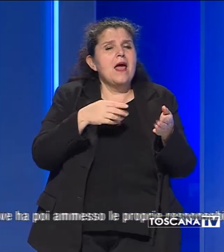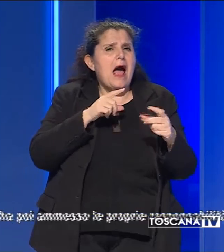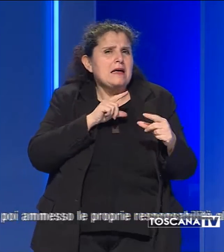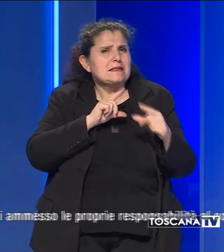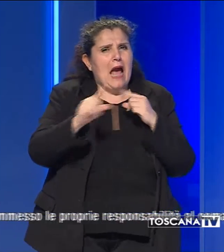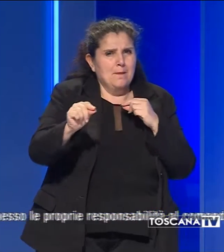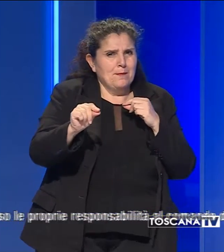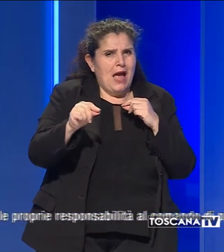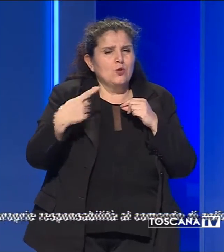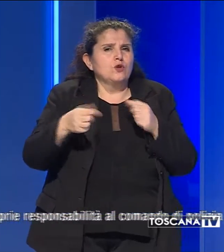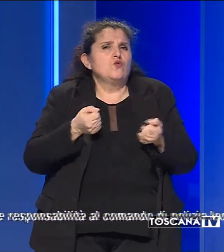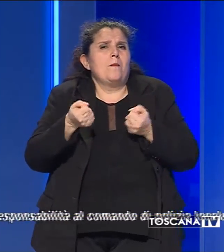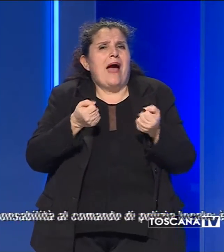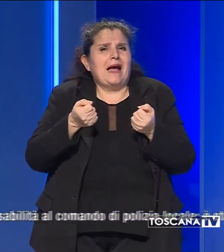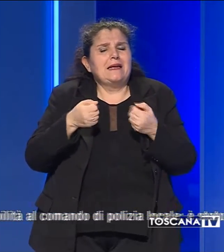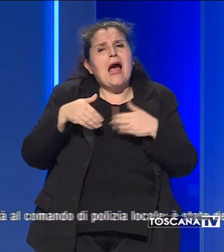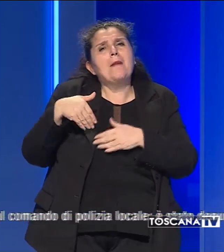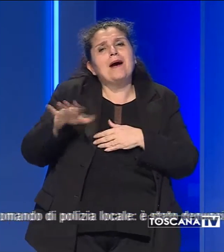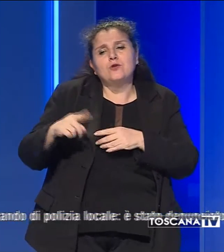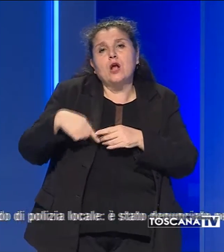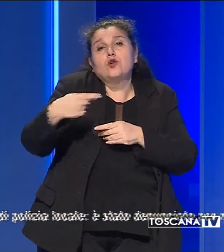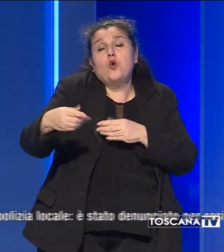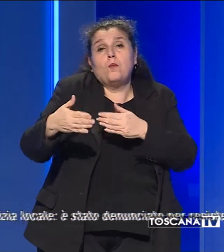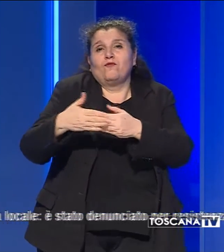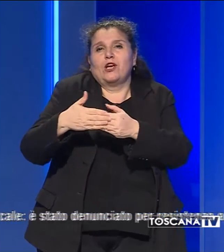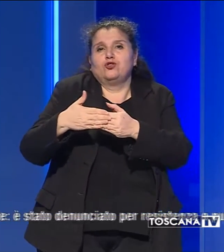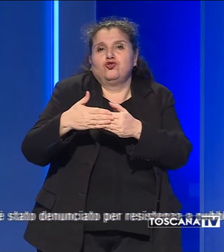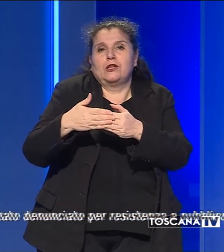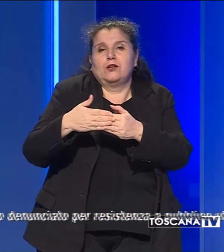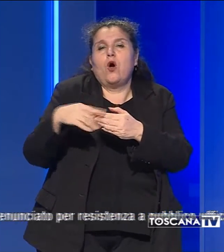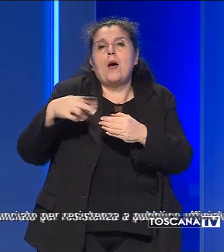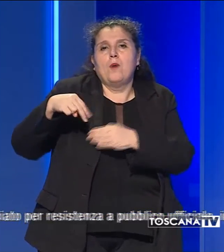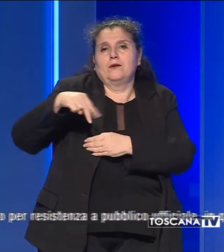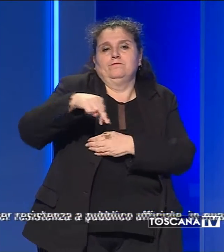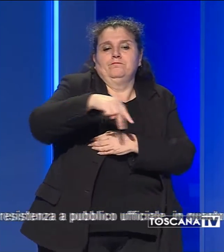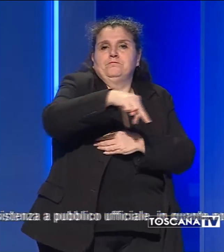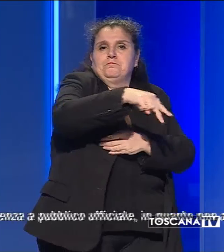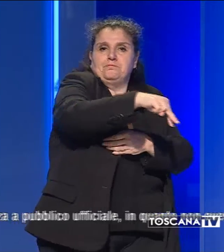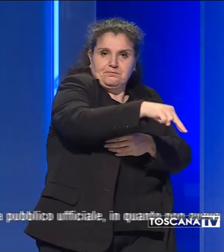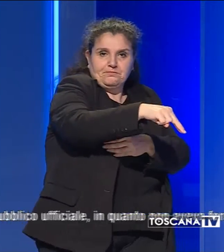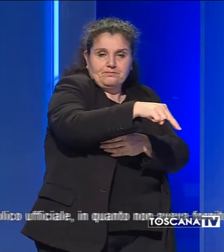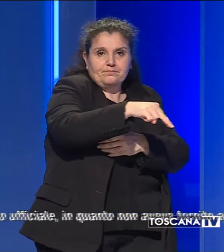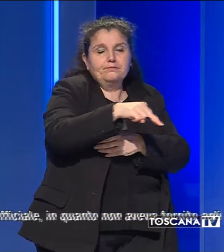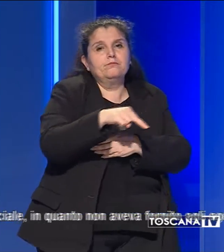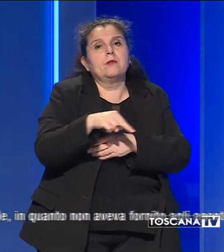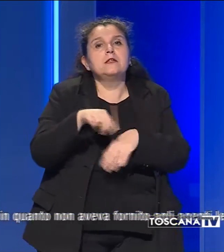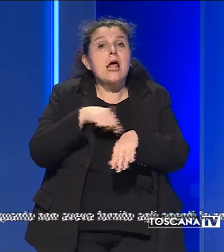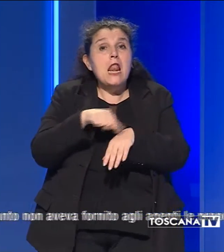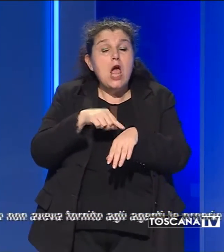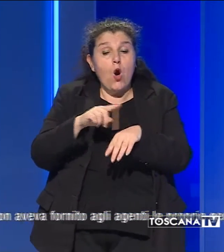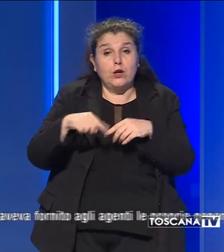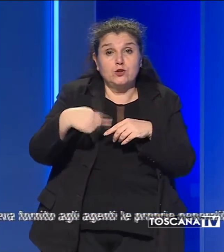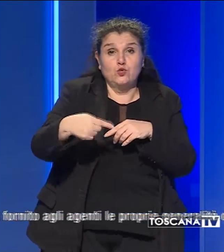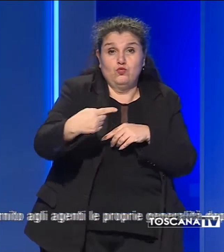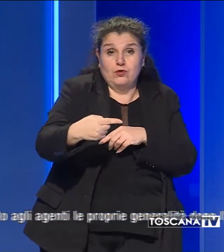fuggito con il suo veicolo, abbandonandolo nelle vicinanze per poi andarsene a piedi. Nelle ore successive